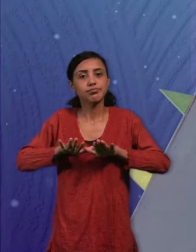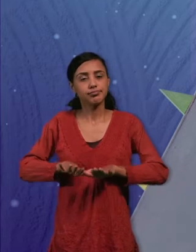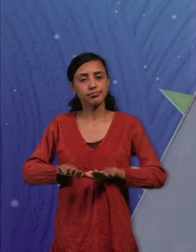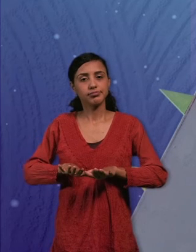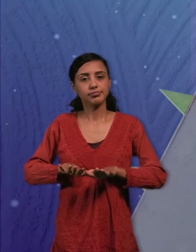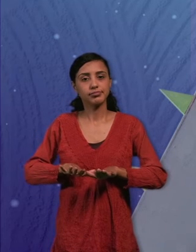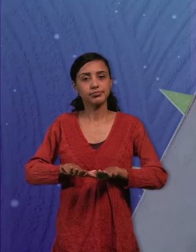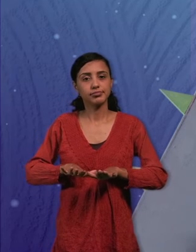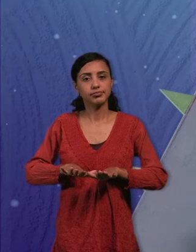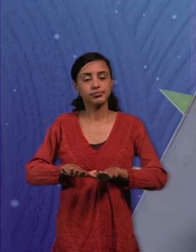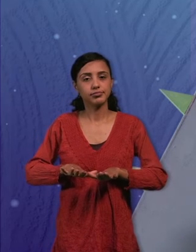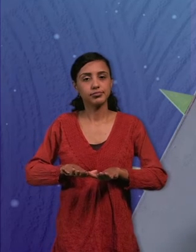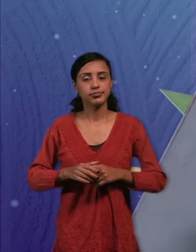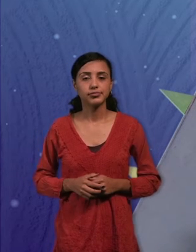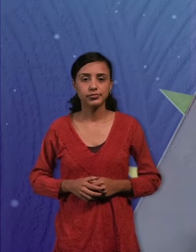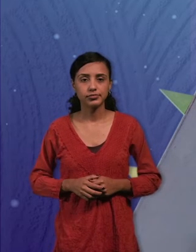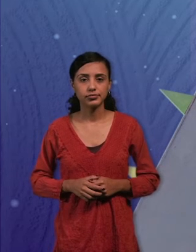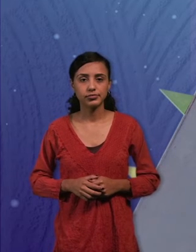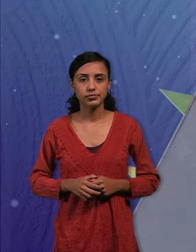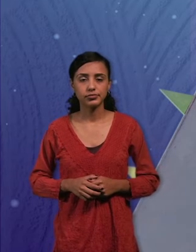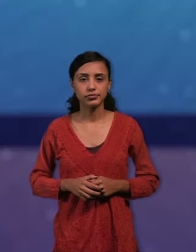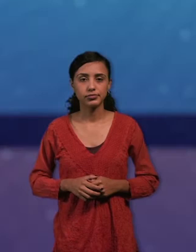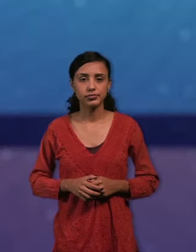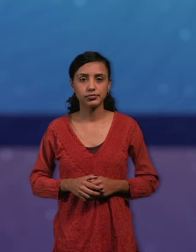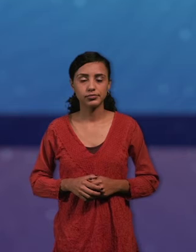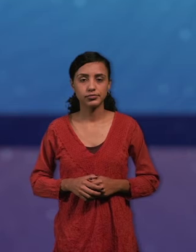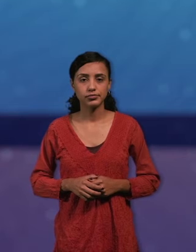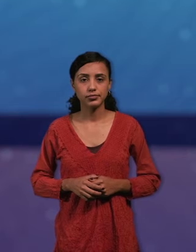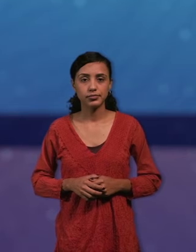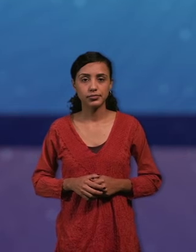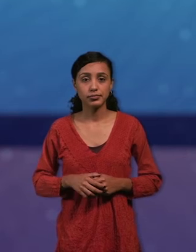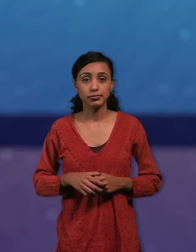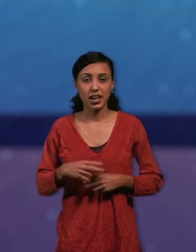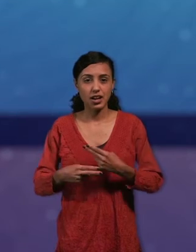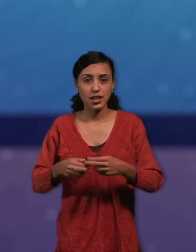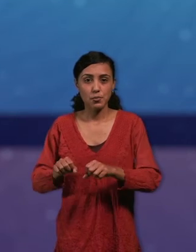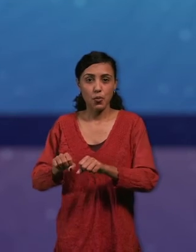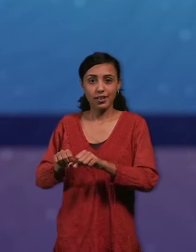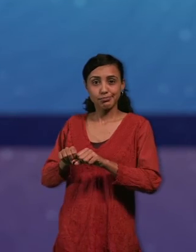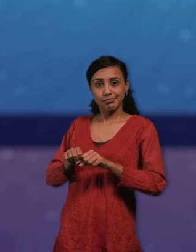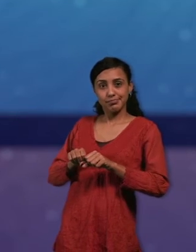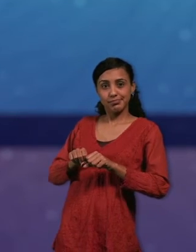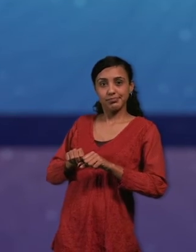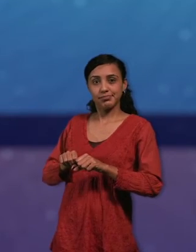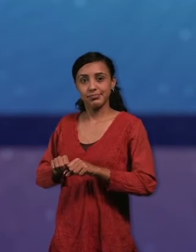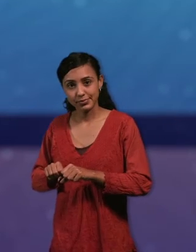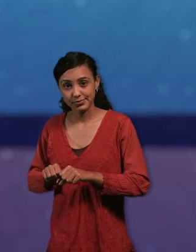Y tiene que romper esa inercia. Para eso, arrancamos el motor y ocurre esto en el movimiento. Un